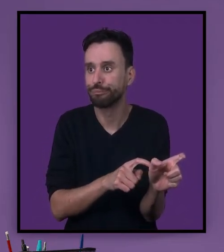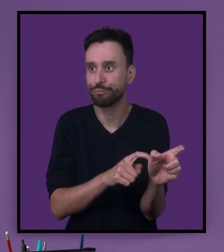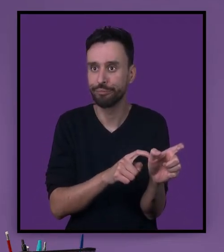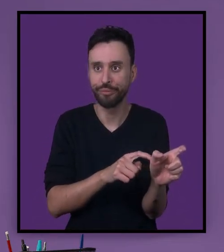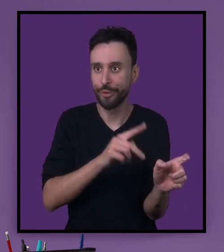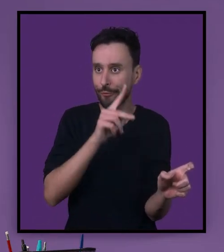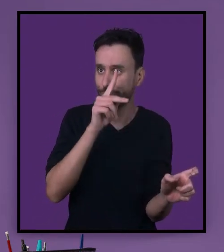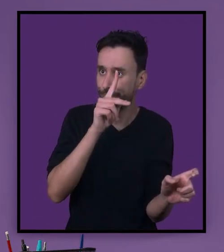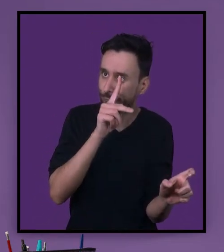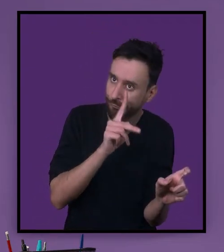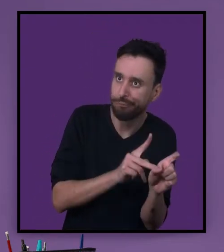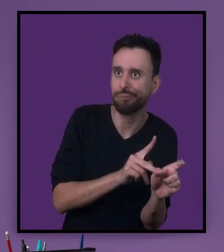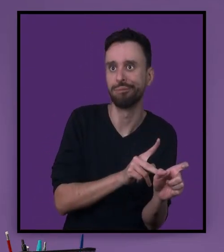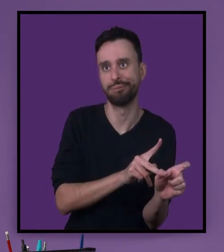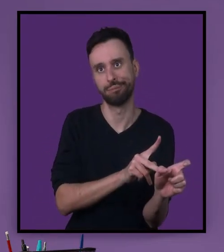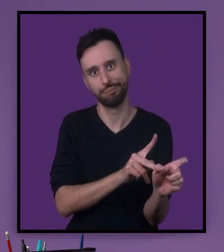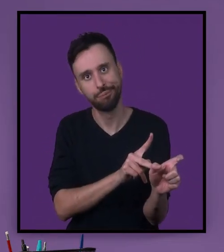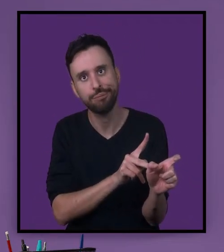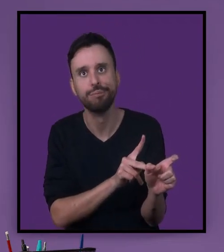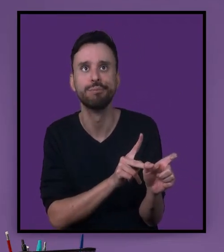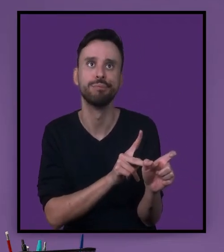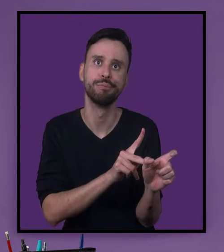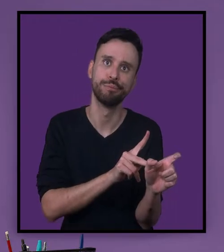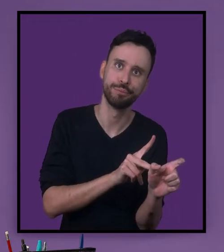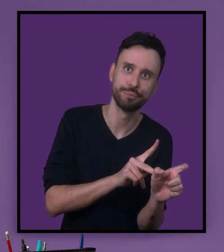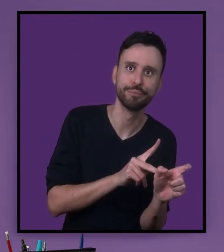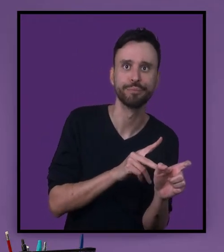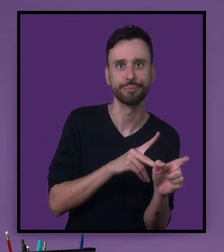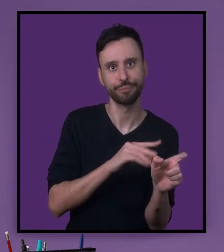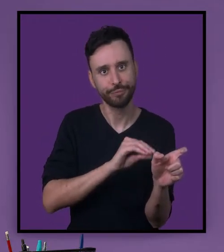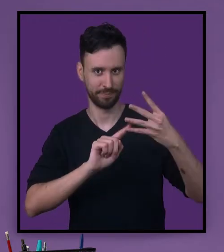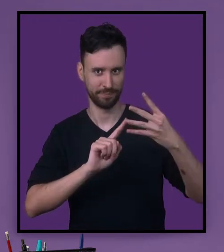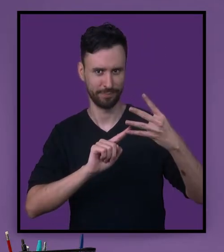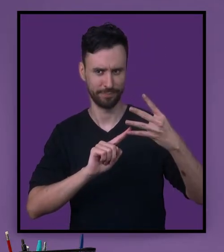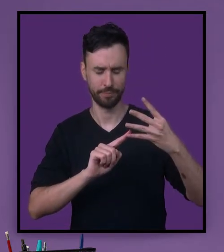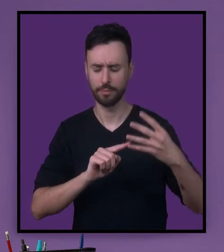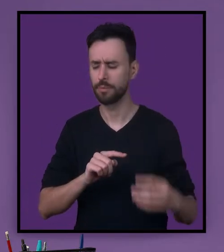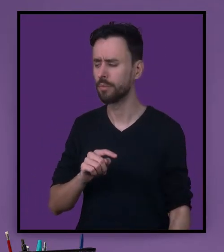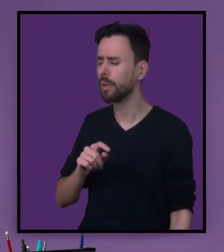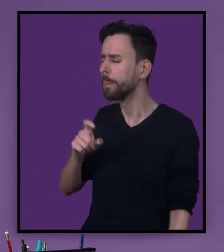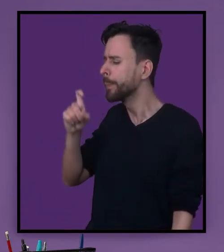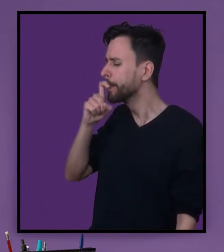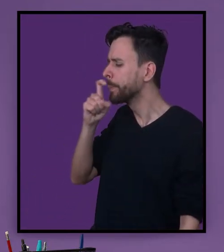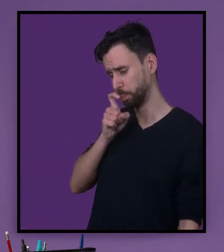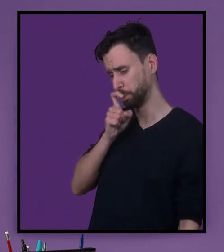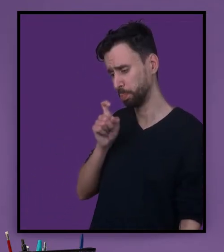Quarto exemplo. Pai, o que é propina?